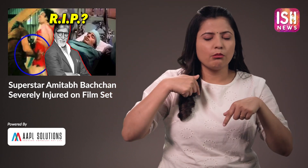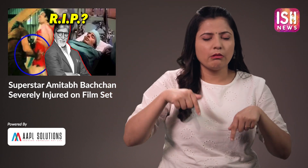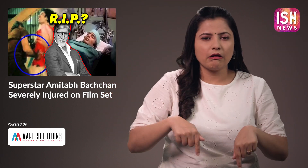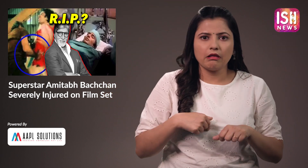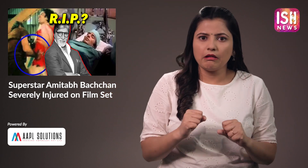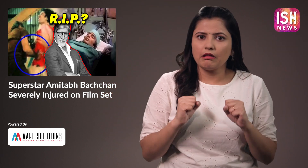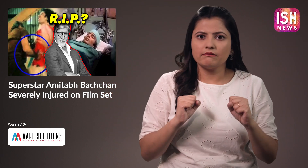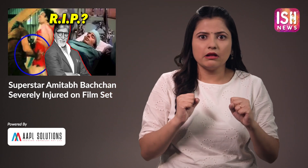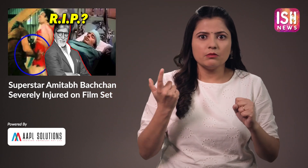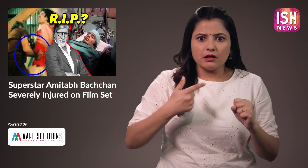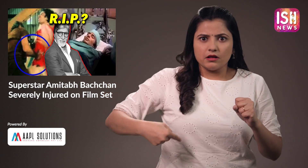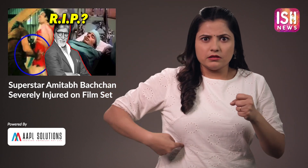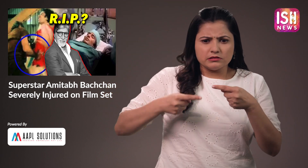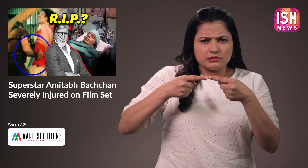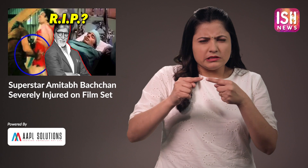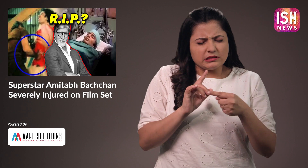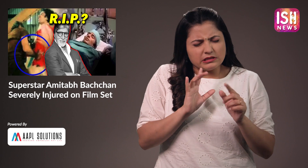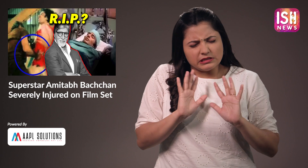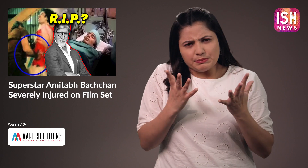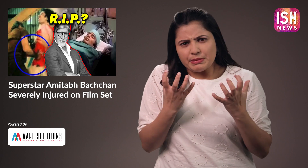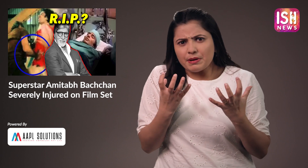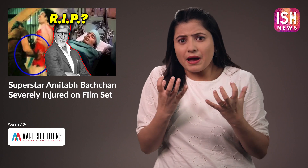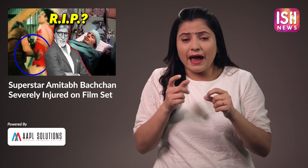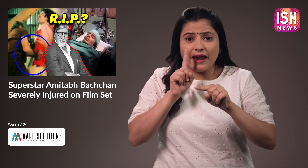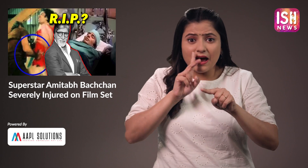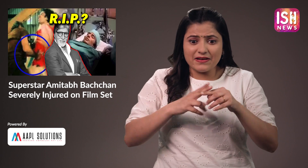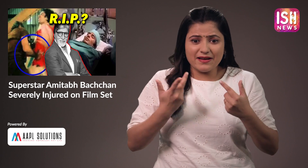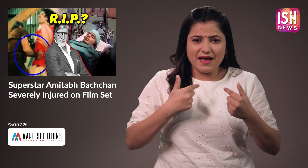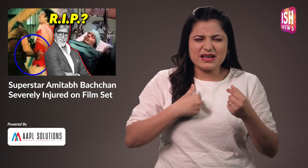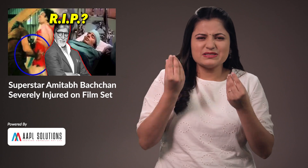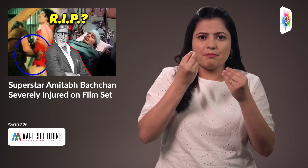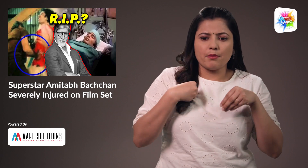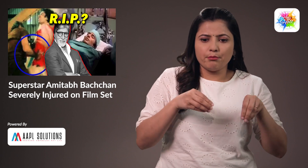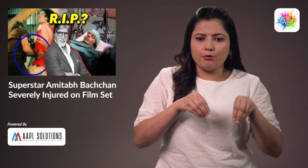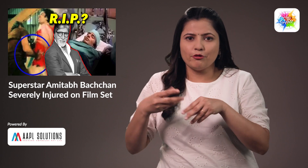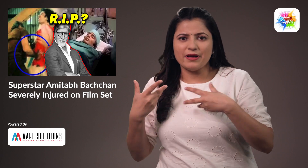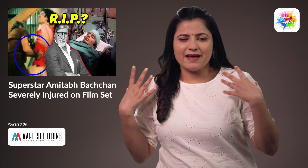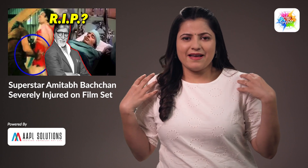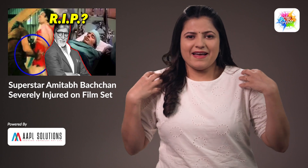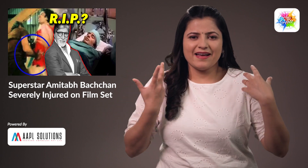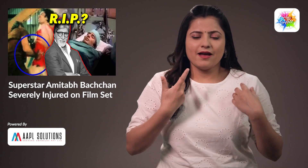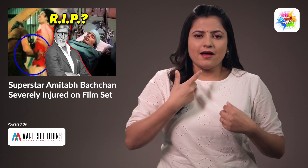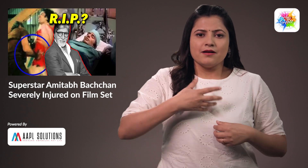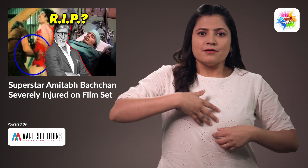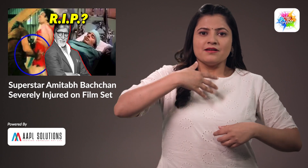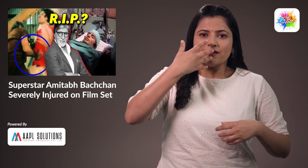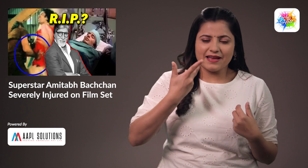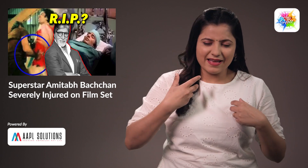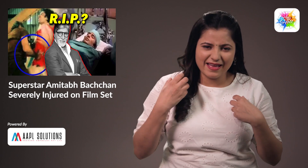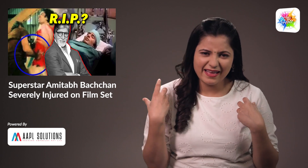अब यह मुश्किल होने वाला है क्योंकि जरा सा हिलना डुलना और यहां तक की सांस लेना भी बहुत दर्दनाख हो